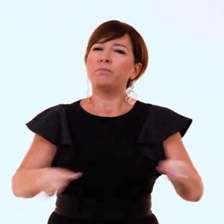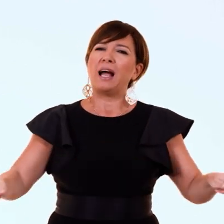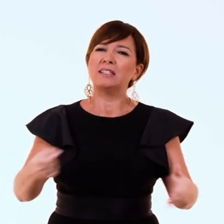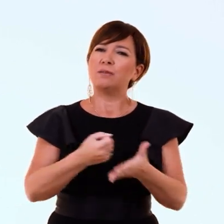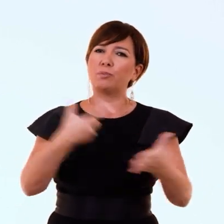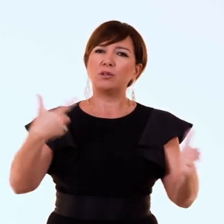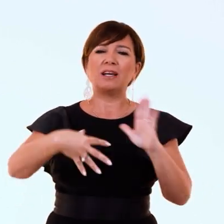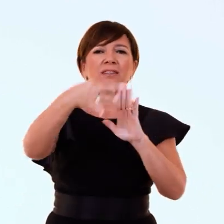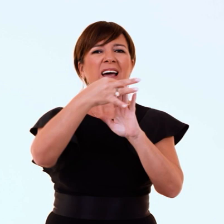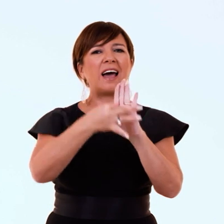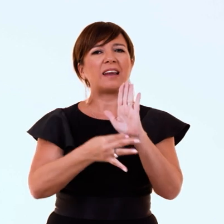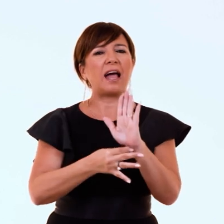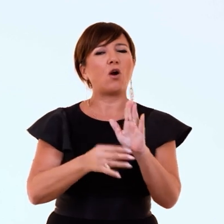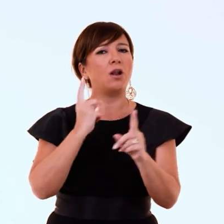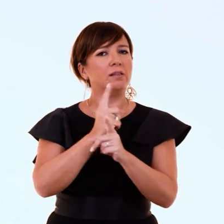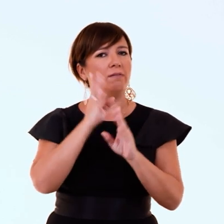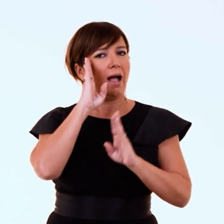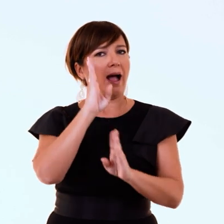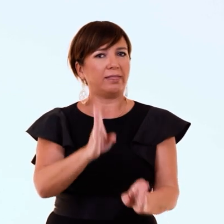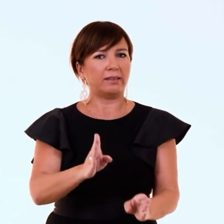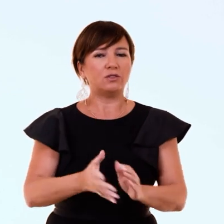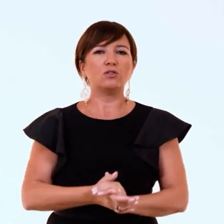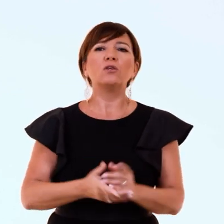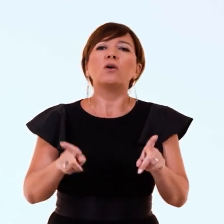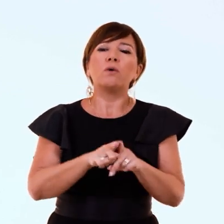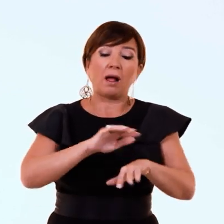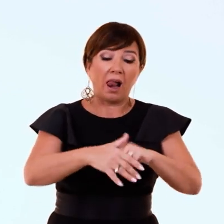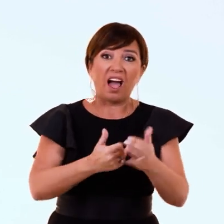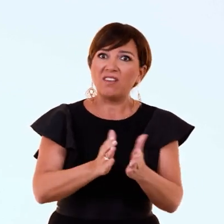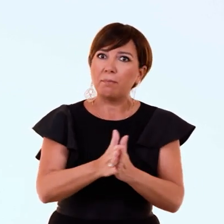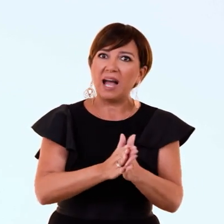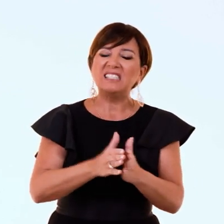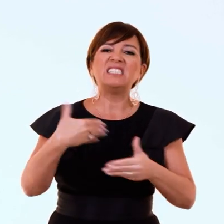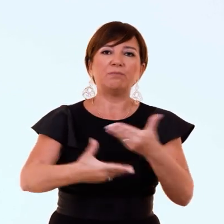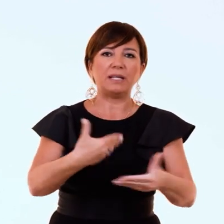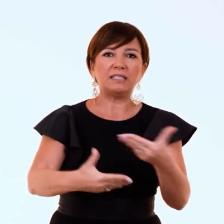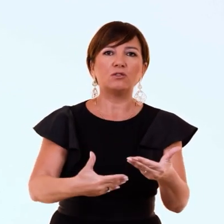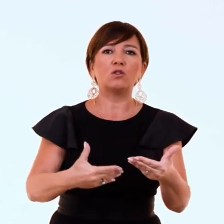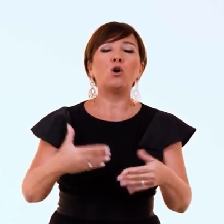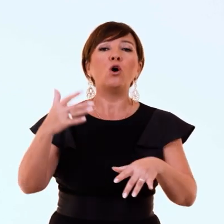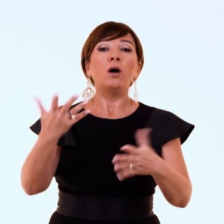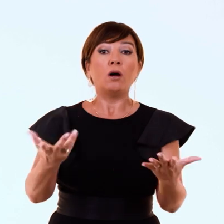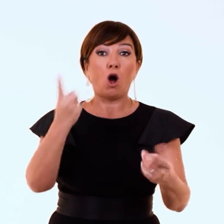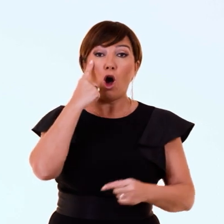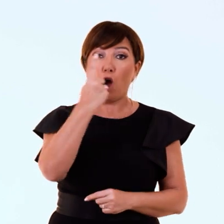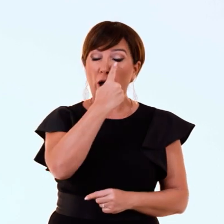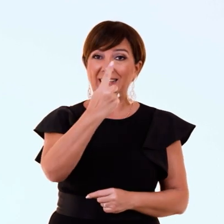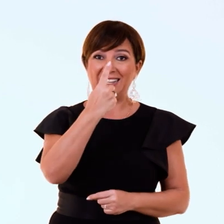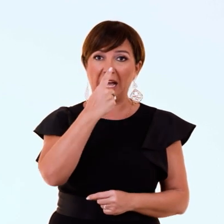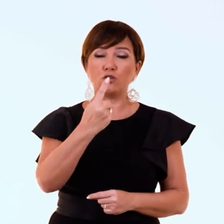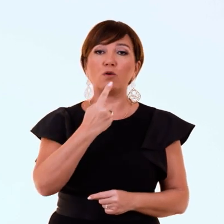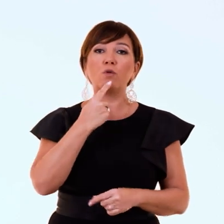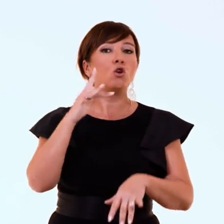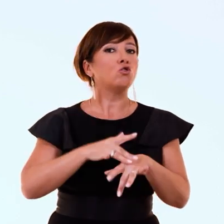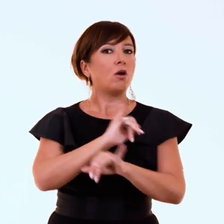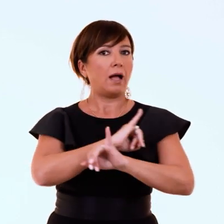fondamentale osservare insieme alcune semplicissime regole, come quello di lavarsi le mani spesso, non toccarsi mai gli occhi,